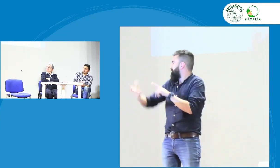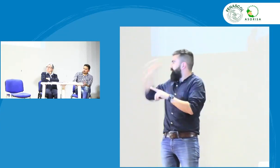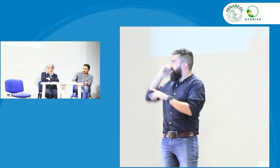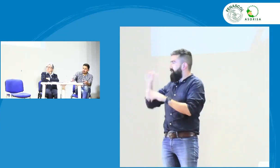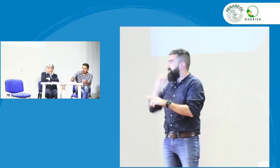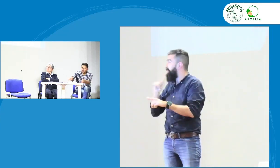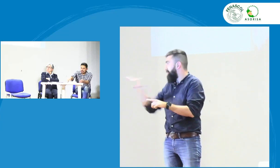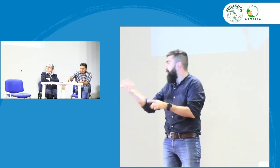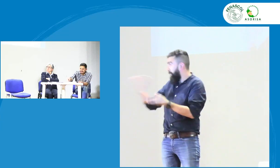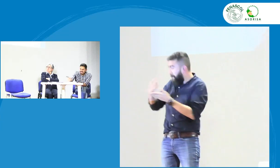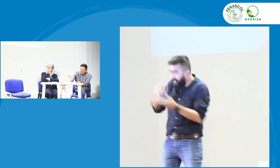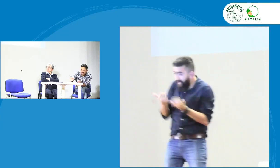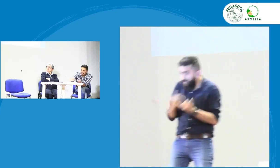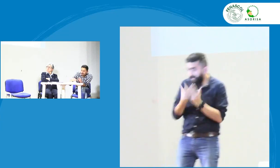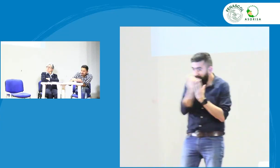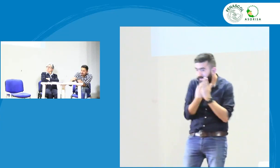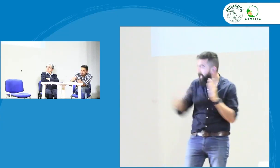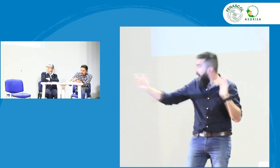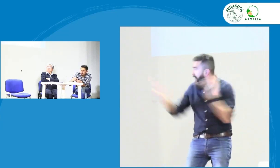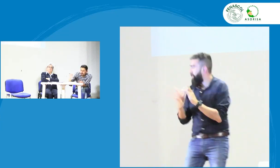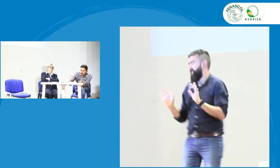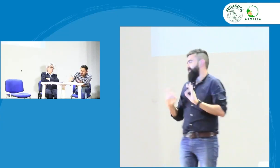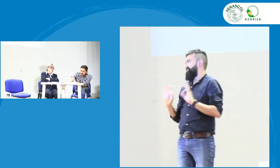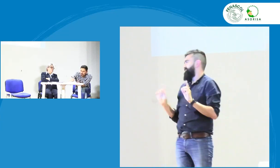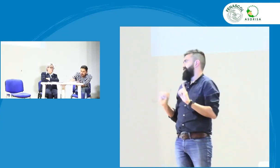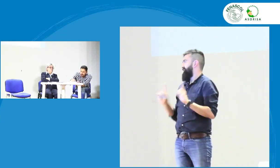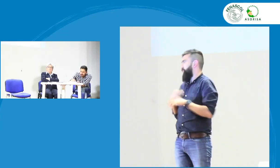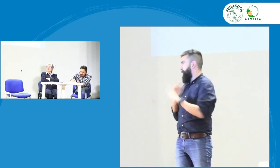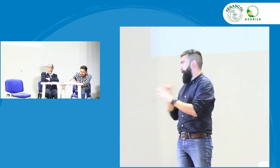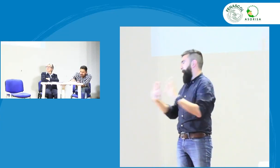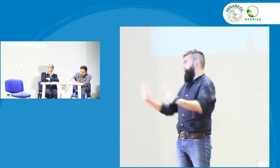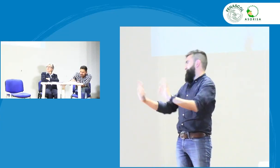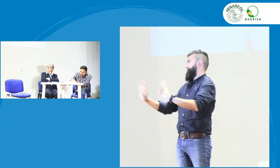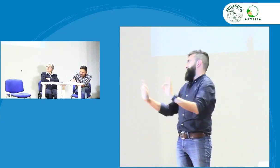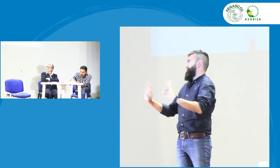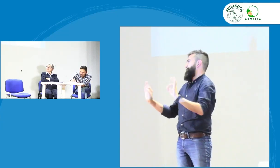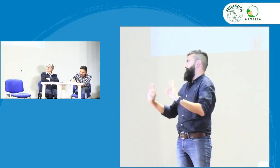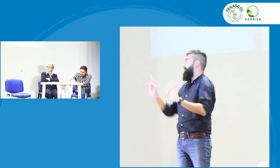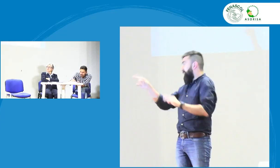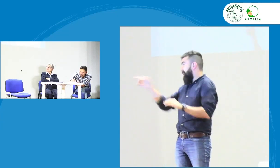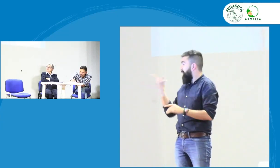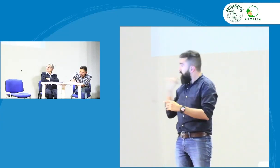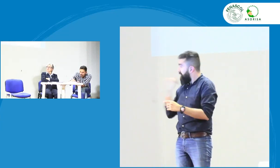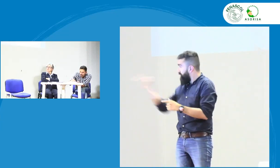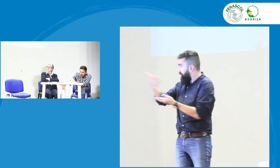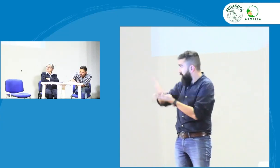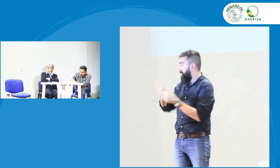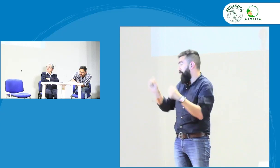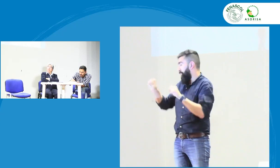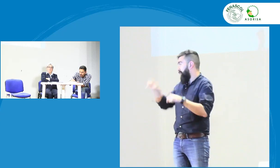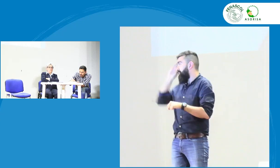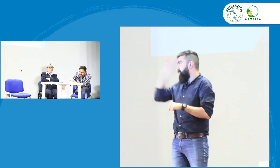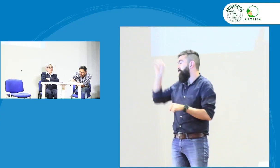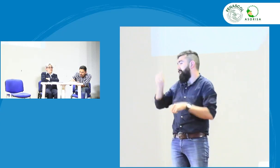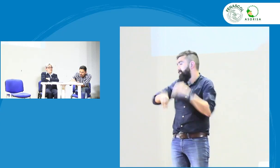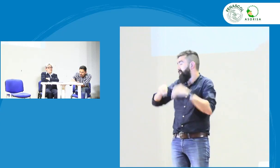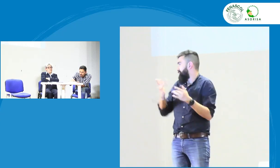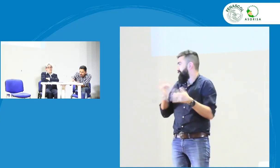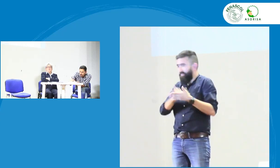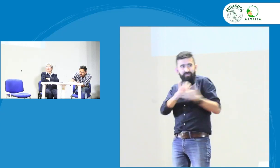relación a diferentes temas y qué ha pasado con la historia de nosotros en este momento no está te respondo no lo tengo pero esa propuesta